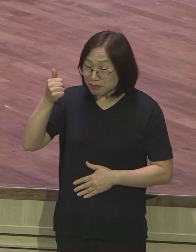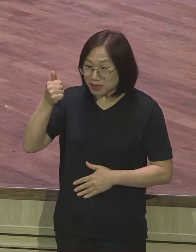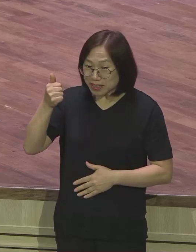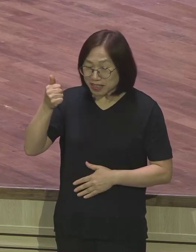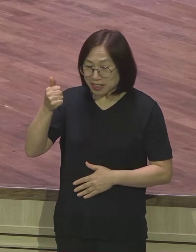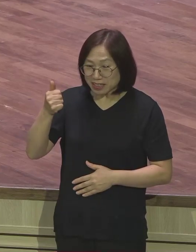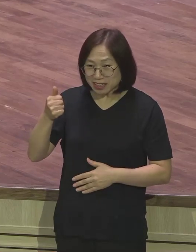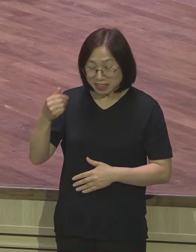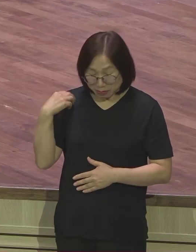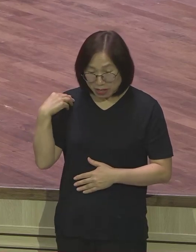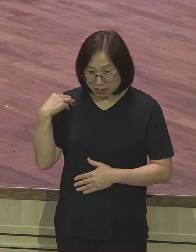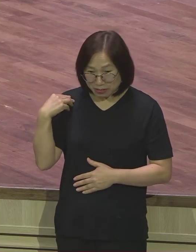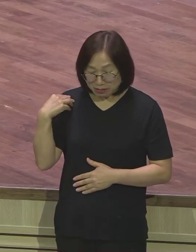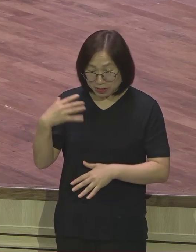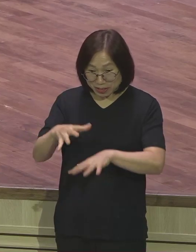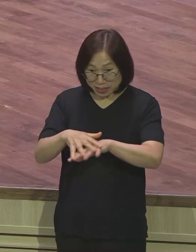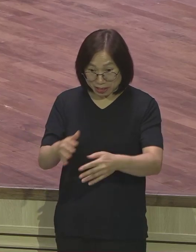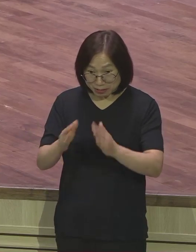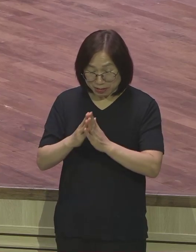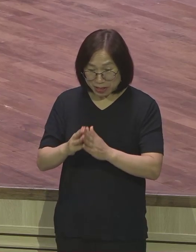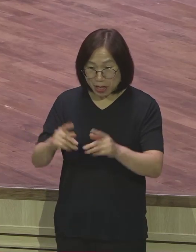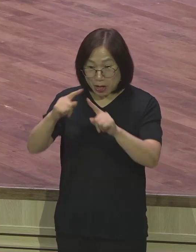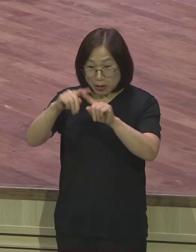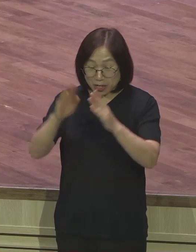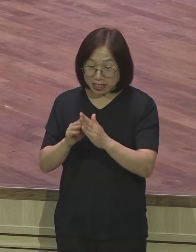근데 하필 교회를 나서는 이 순간에